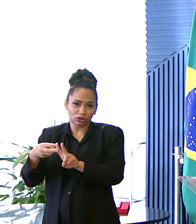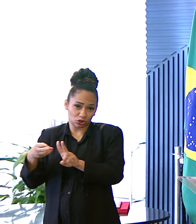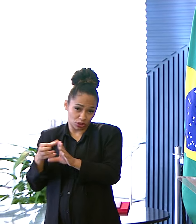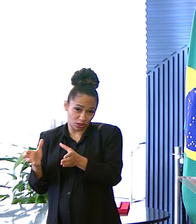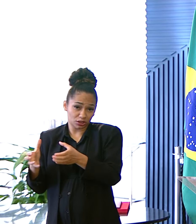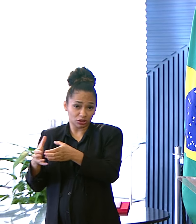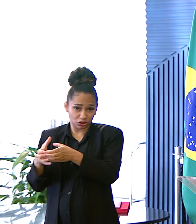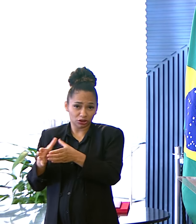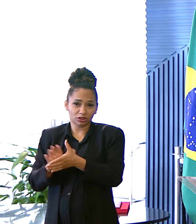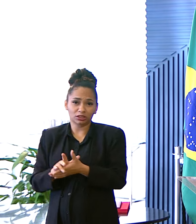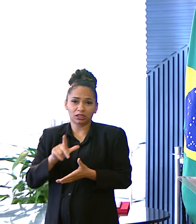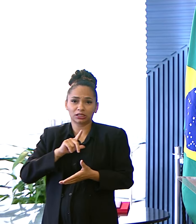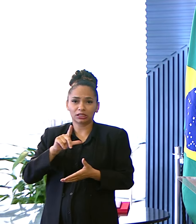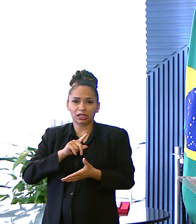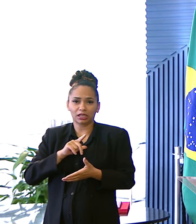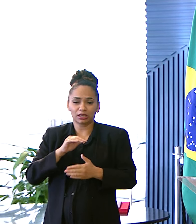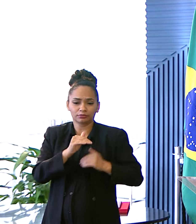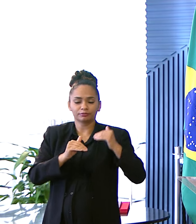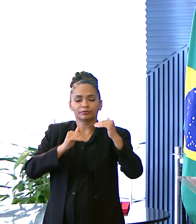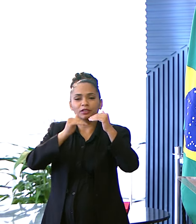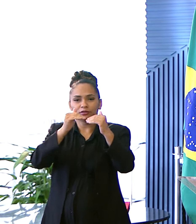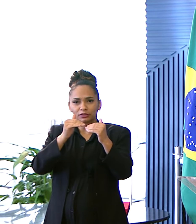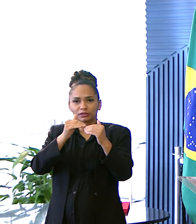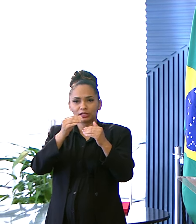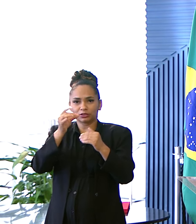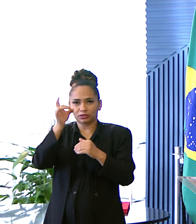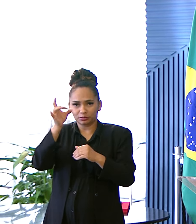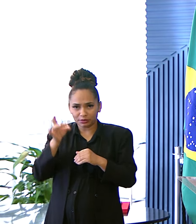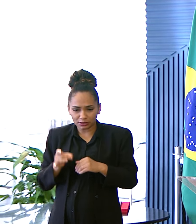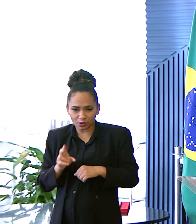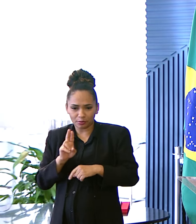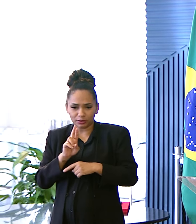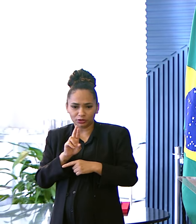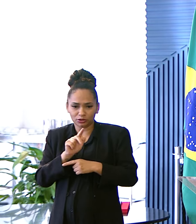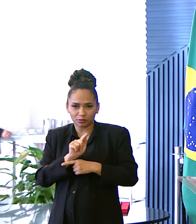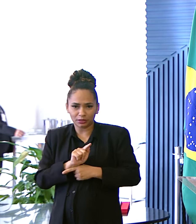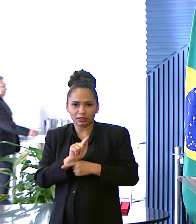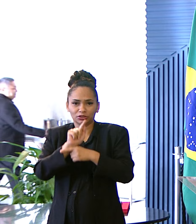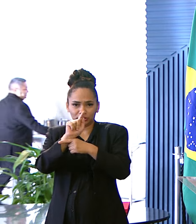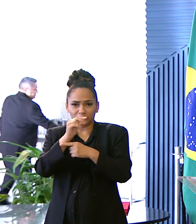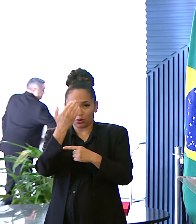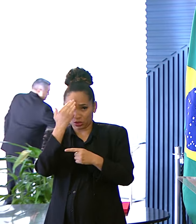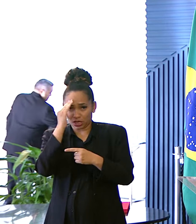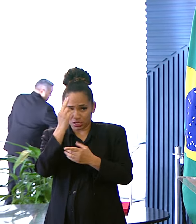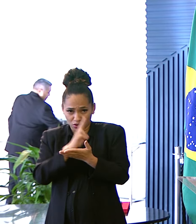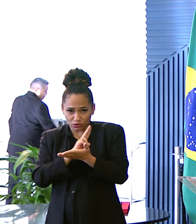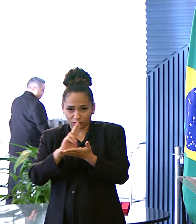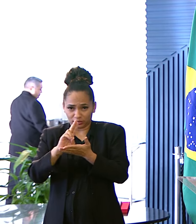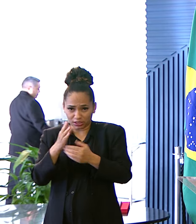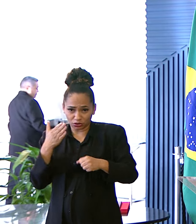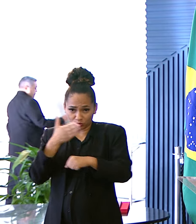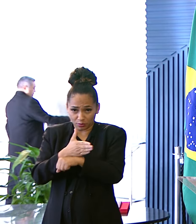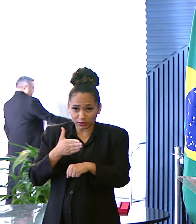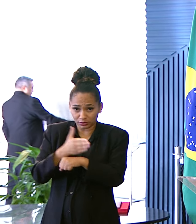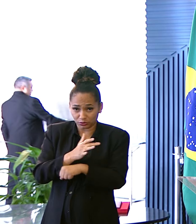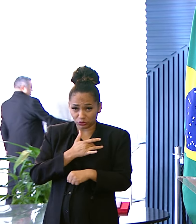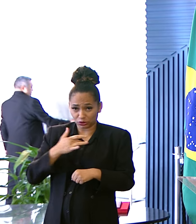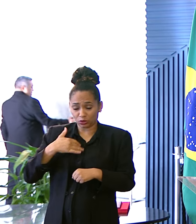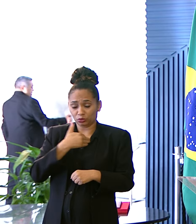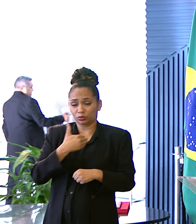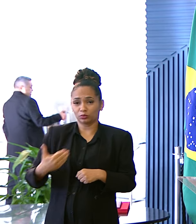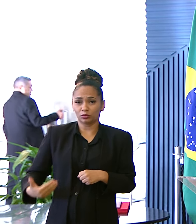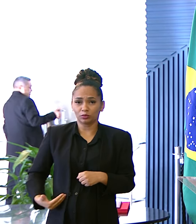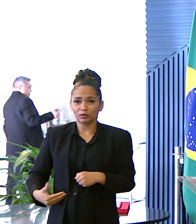bastante Especialmente Por uma gestão Da universidade Que entende A universidade Como participante Também Da saúde pública E por uma